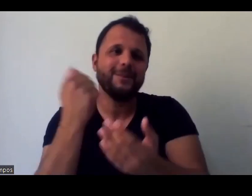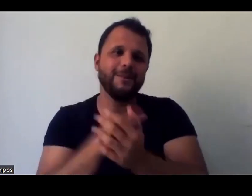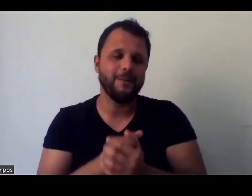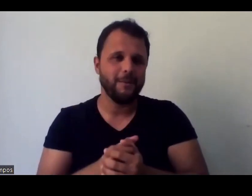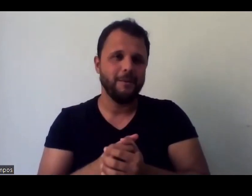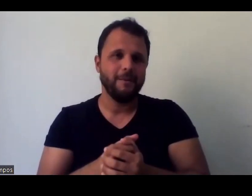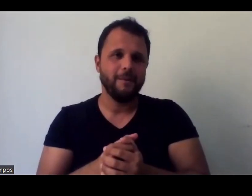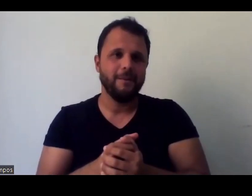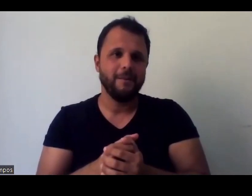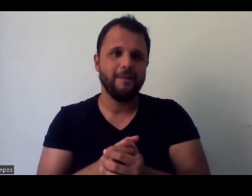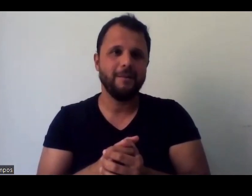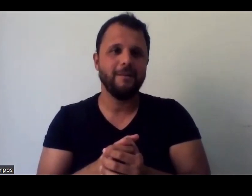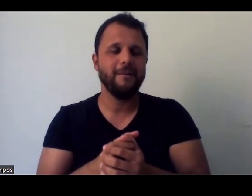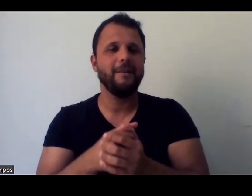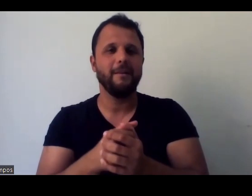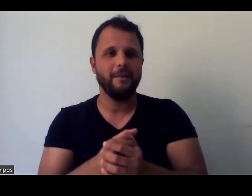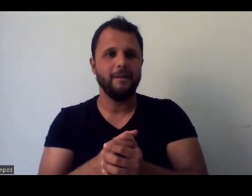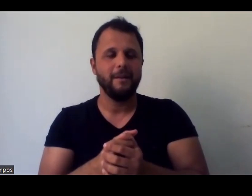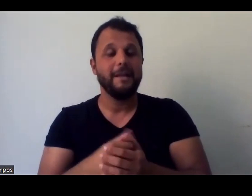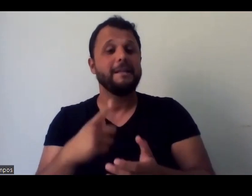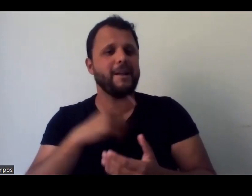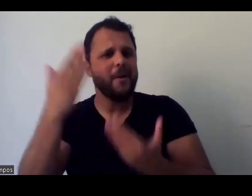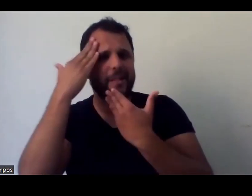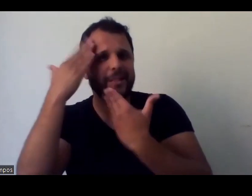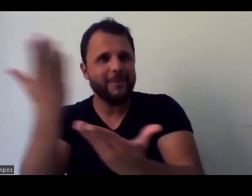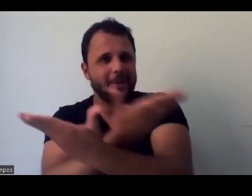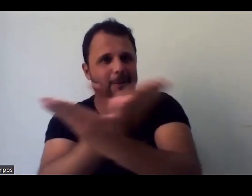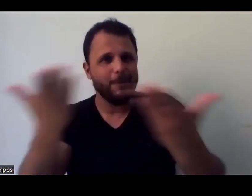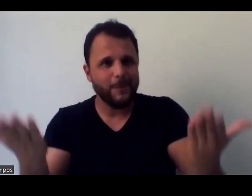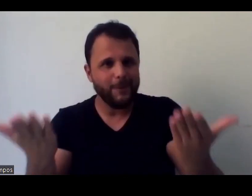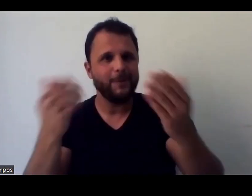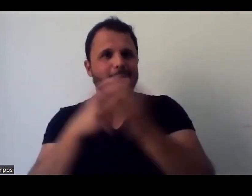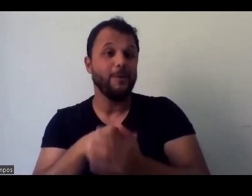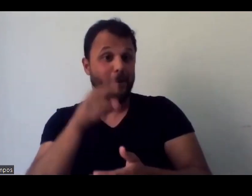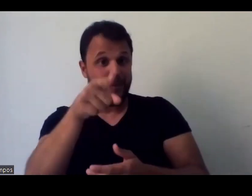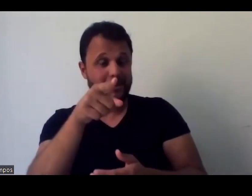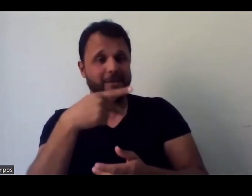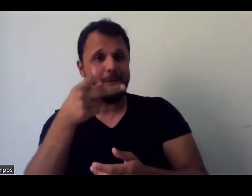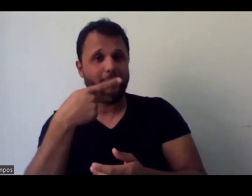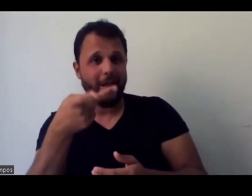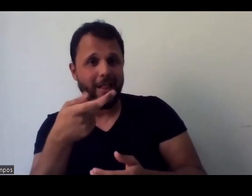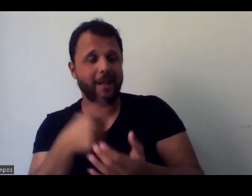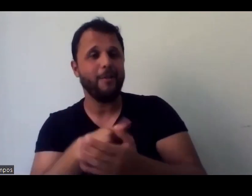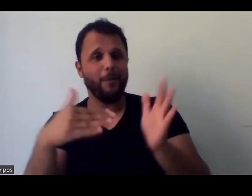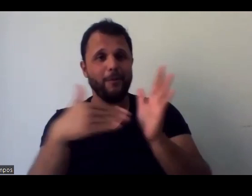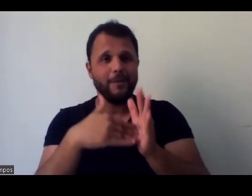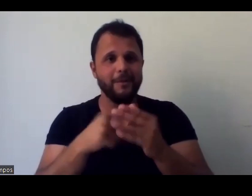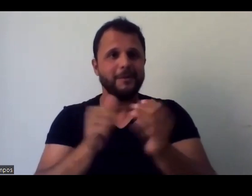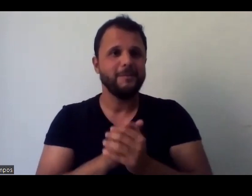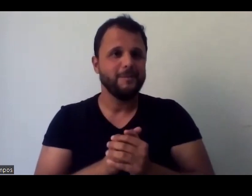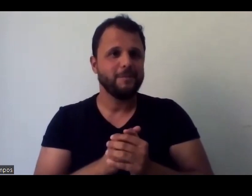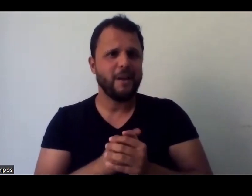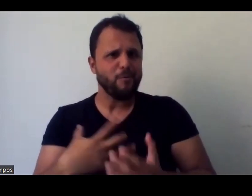vou, daqui a pouco, depois dos agradecimentos gerais, deixar a palavra final com vocês, essas últimas palavras. Eu estou muito